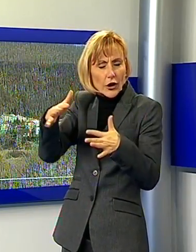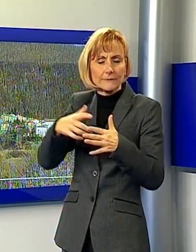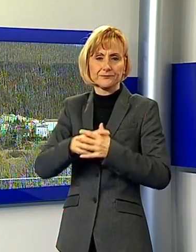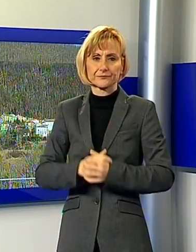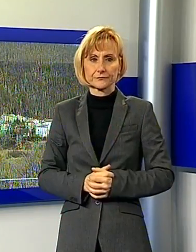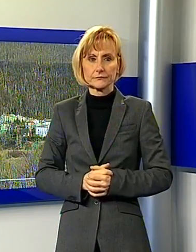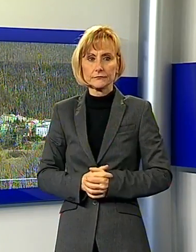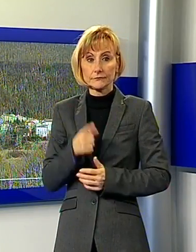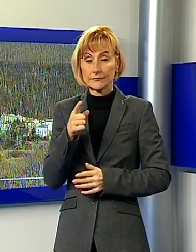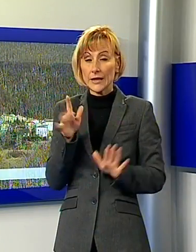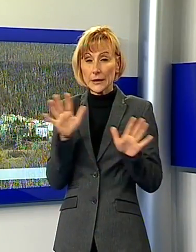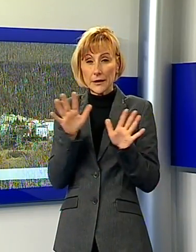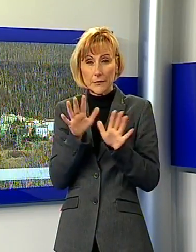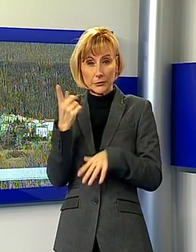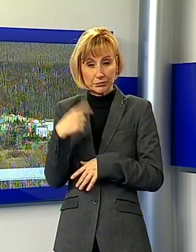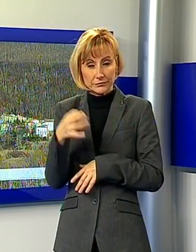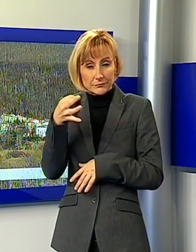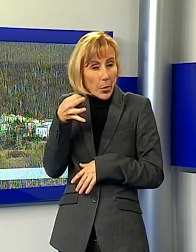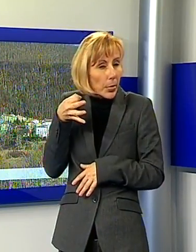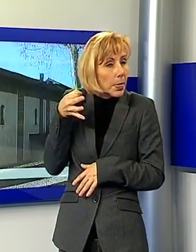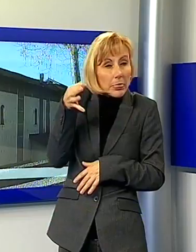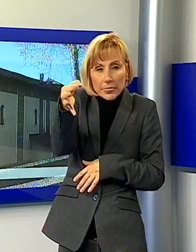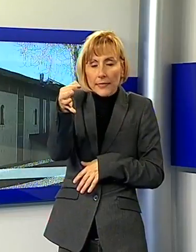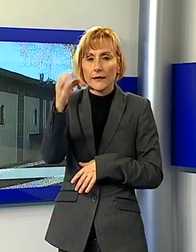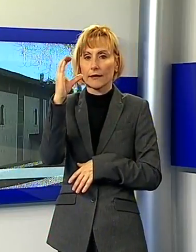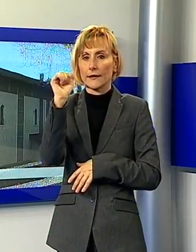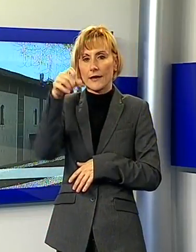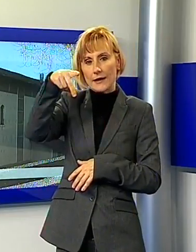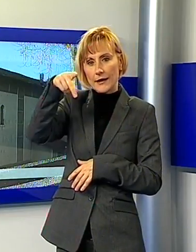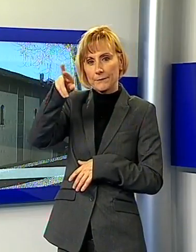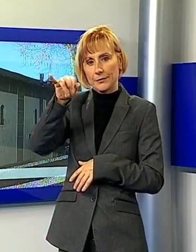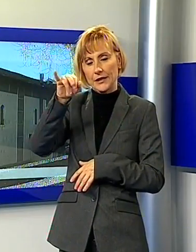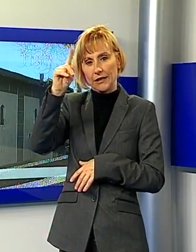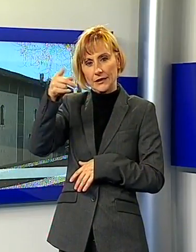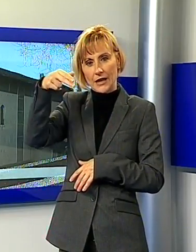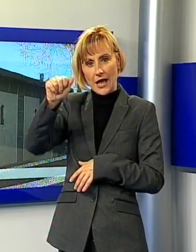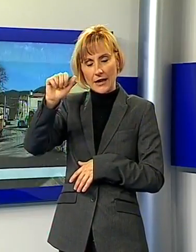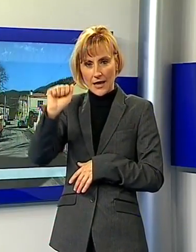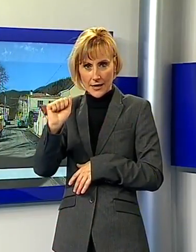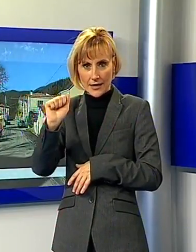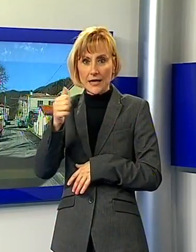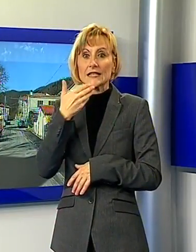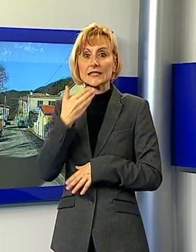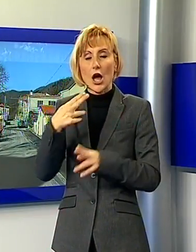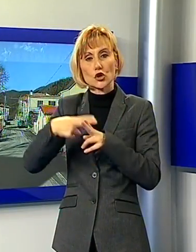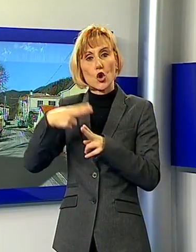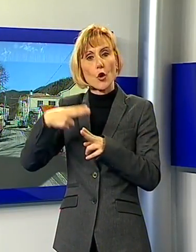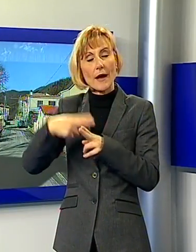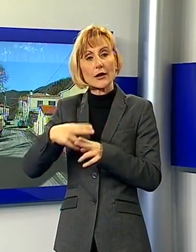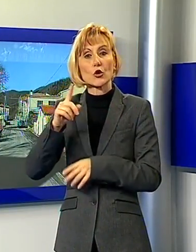Questa è la frazione di Caprignana Siamo nel comune di San Romano in Garfagnana il borgo si trova a quasi 900